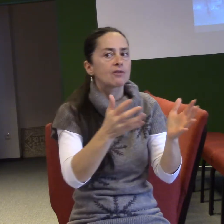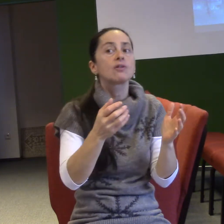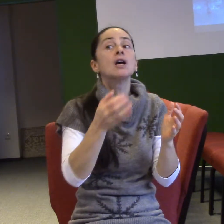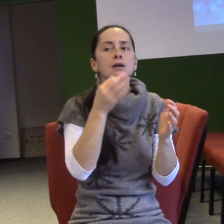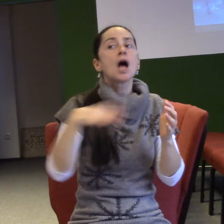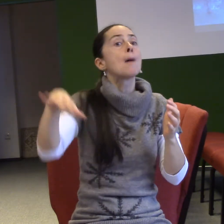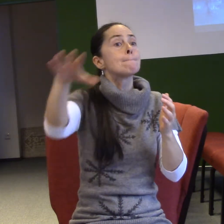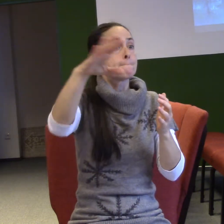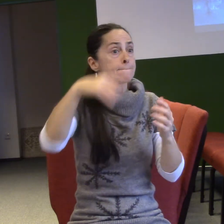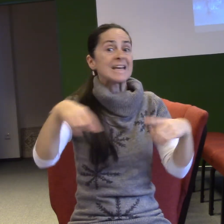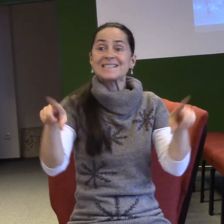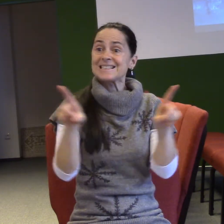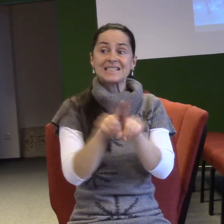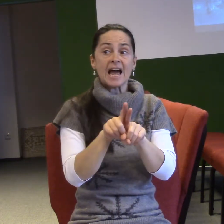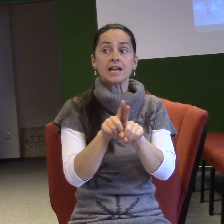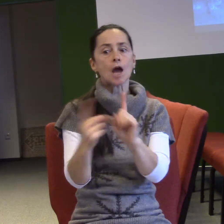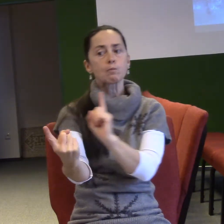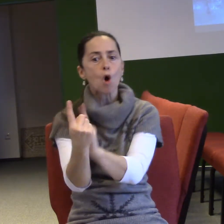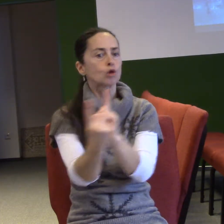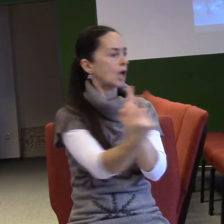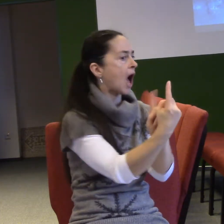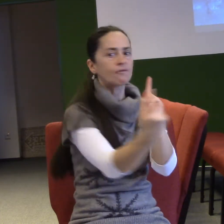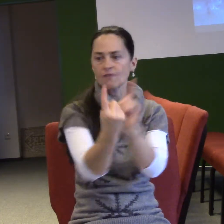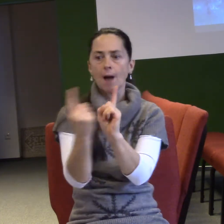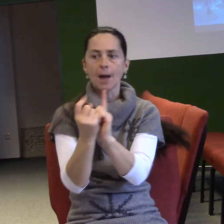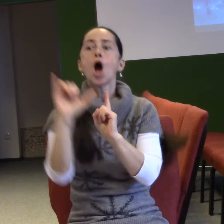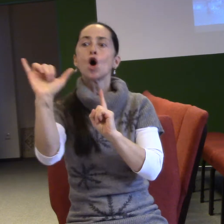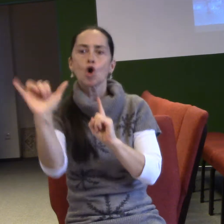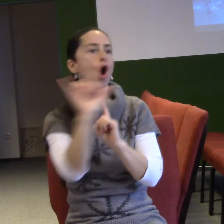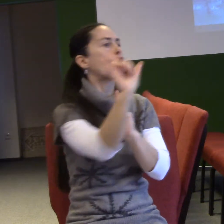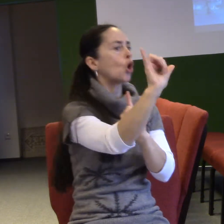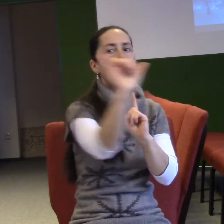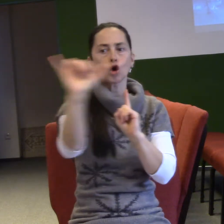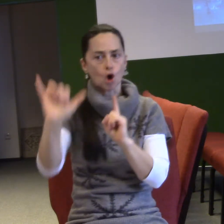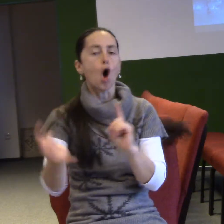tím nasákáváte a to jde z vás cítit. Pokud si dáte dneska obyt v restauraci